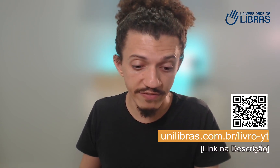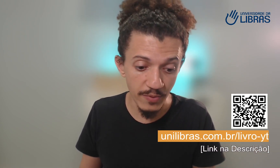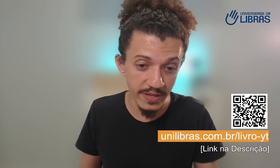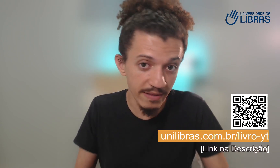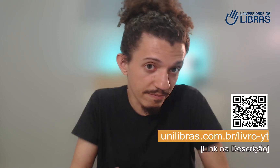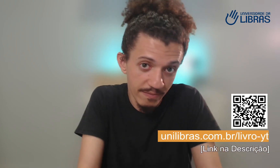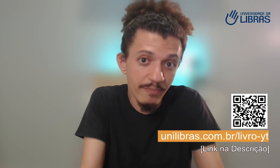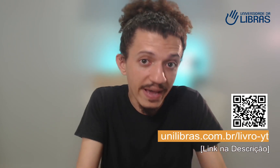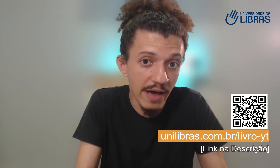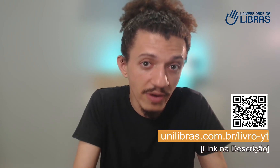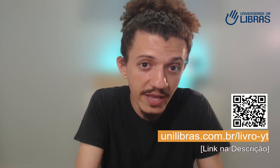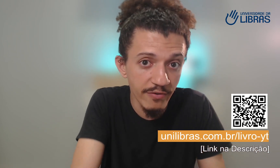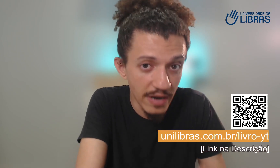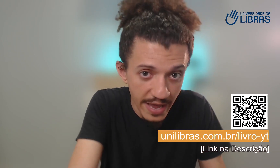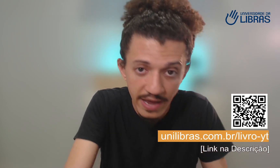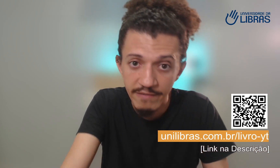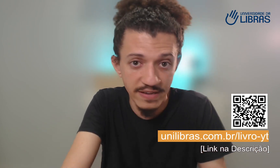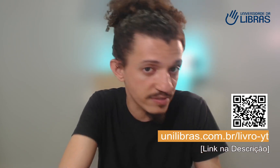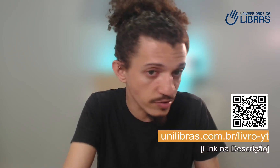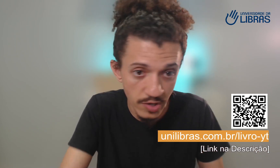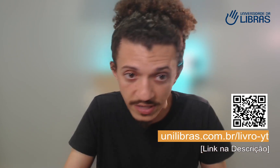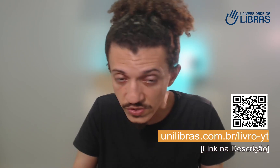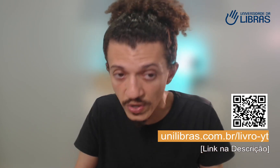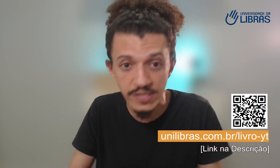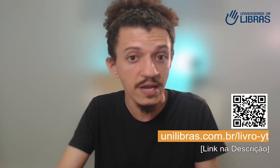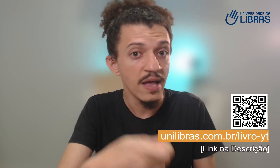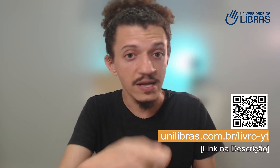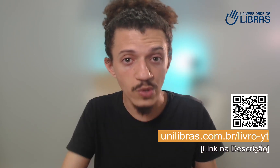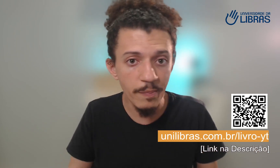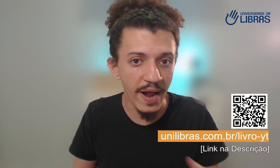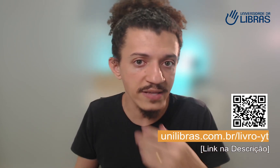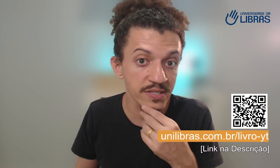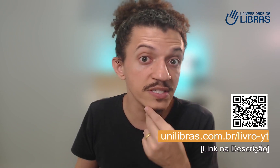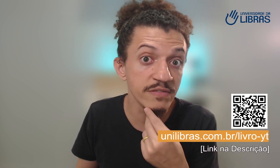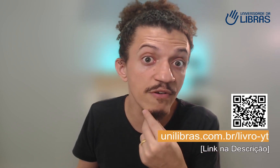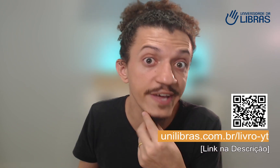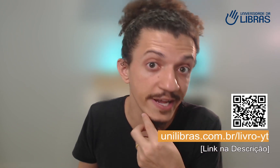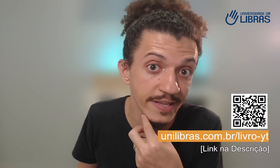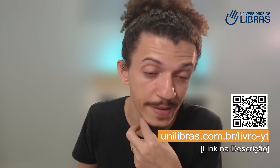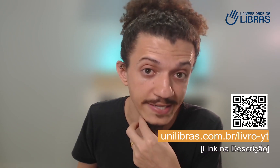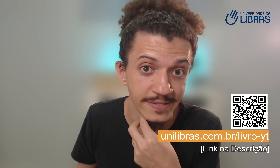vai poder pegar o livro, ler, fazer suas anotações, a sua prática e se desenvolver ainda mais.